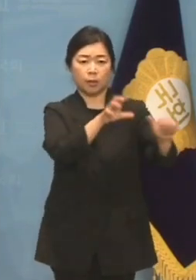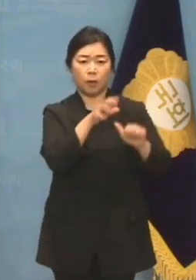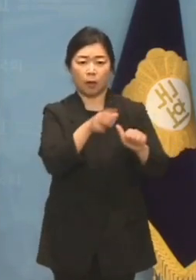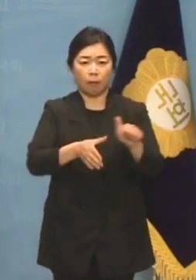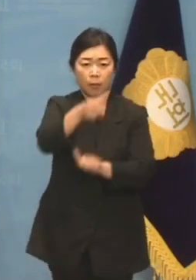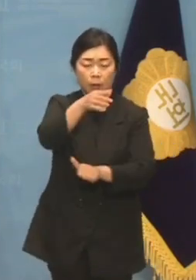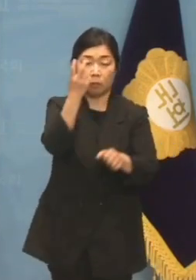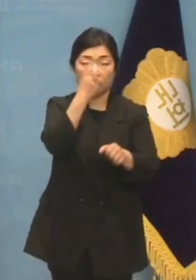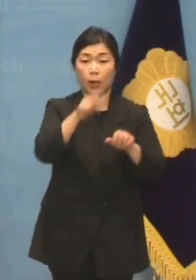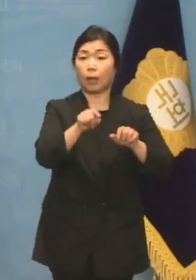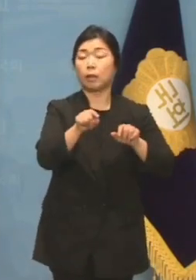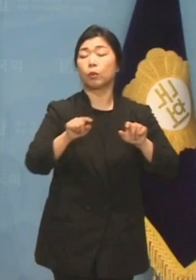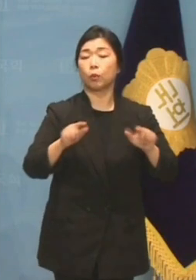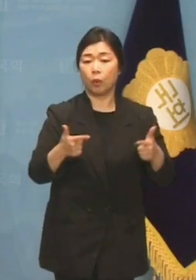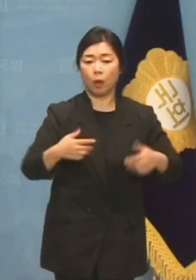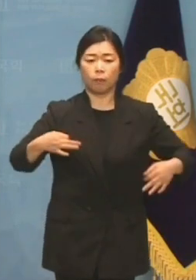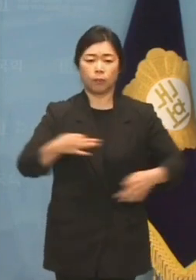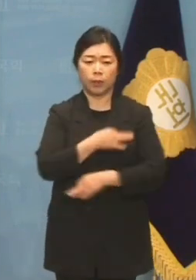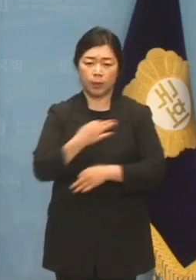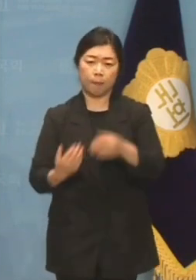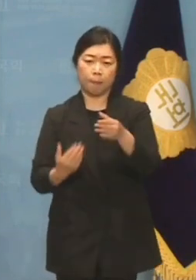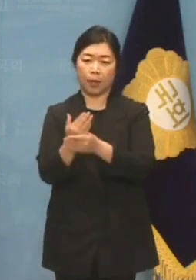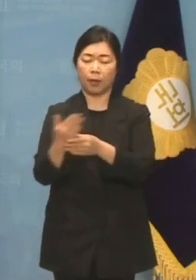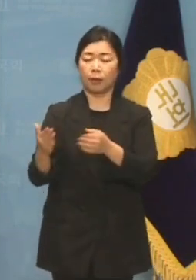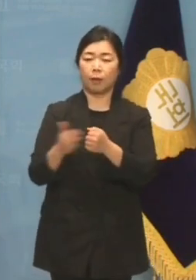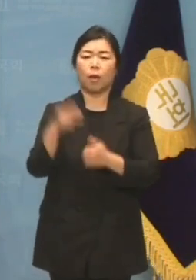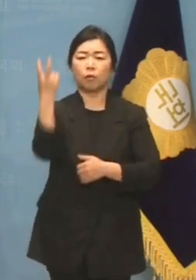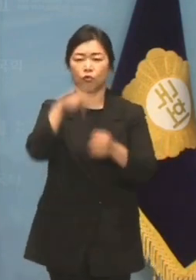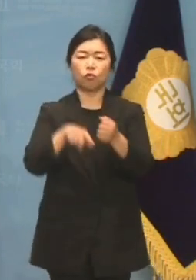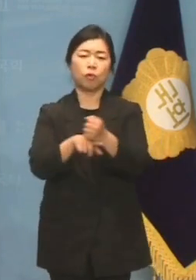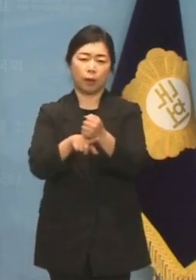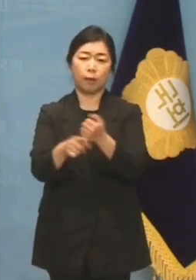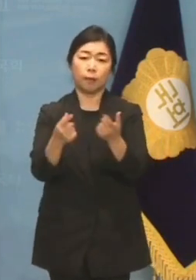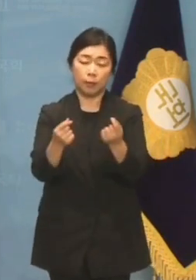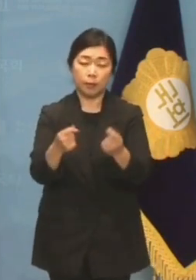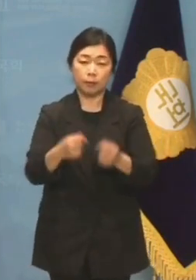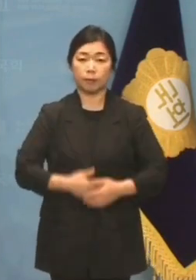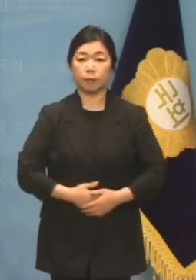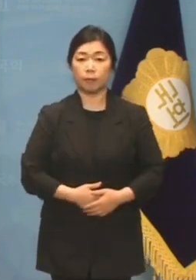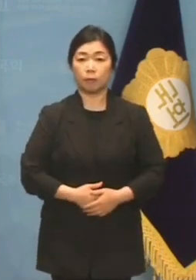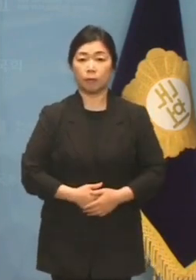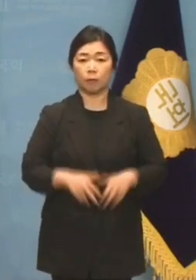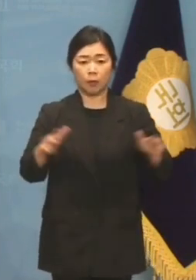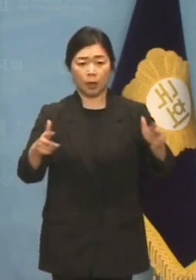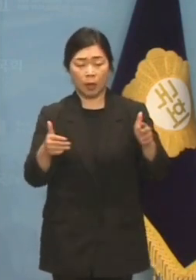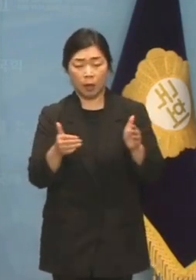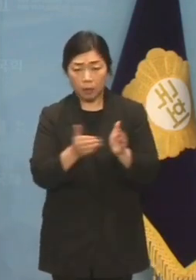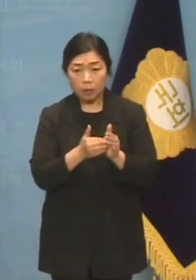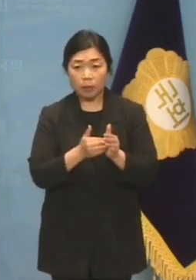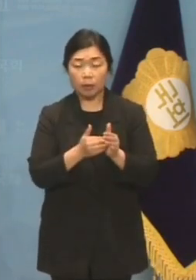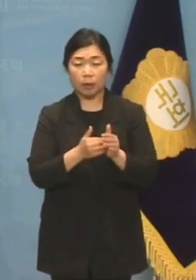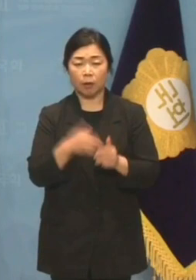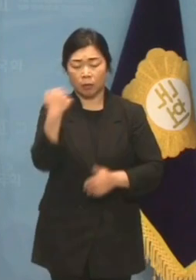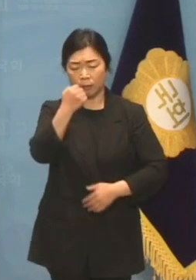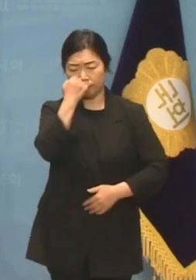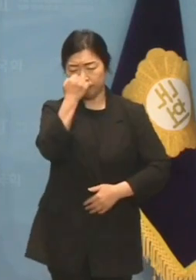정치인 수사입니다. 지금껏 단 한 번도 염치를 보인 적 없는